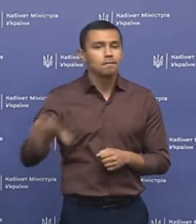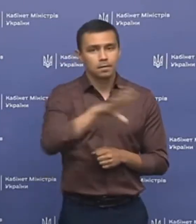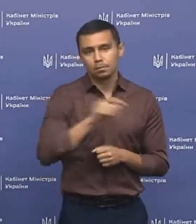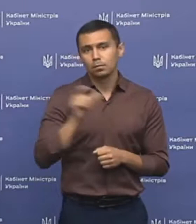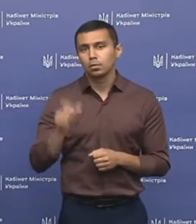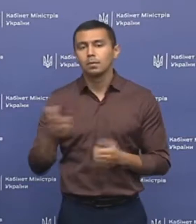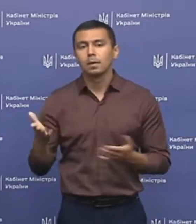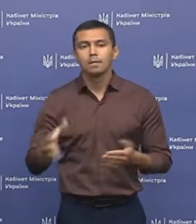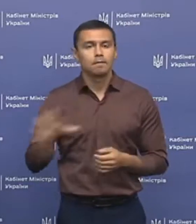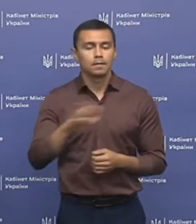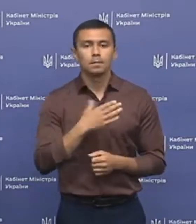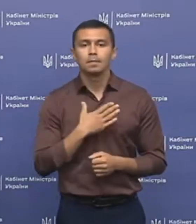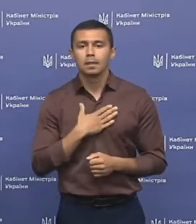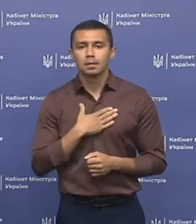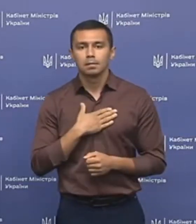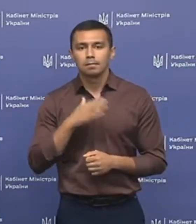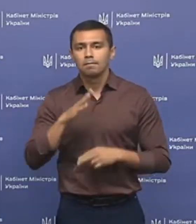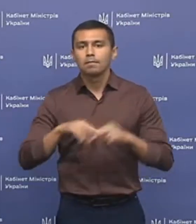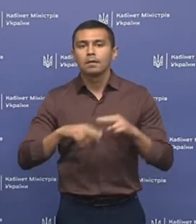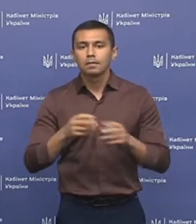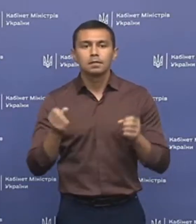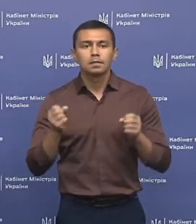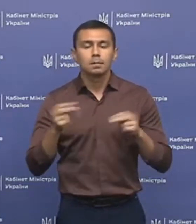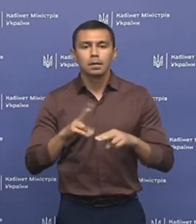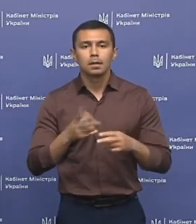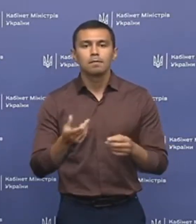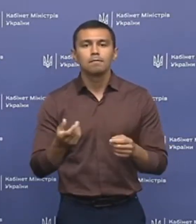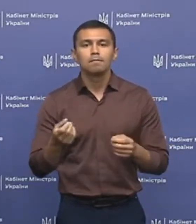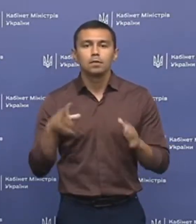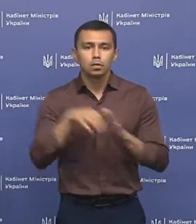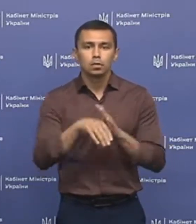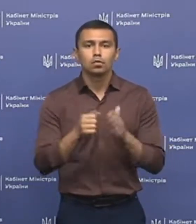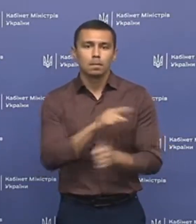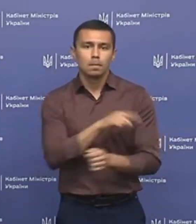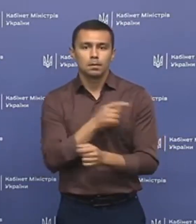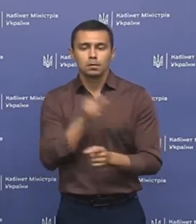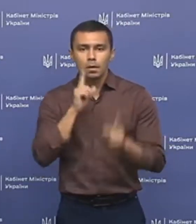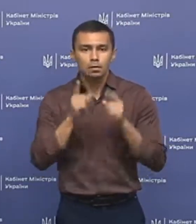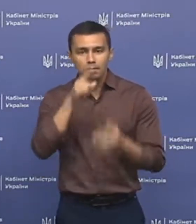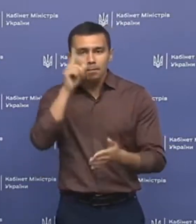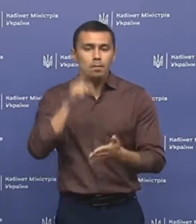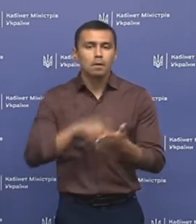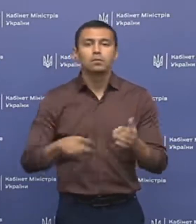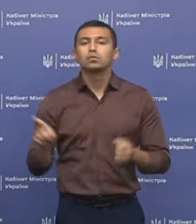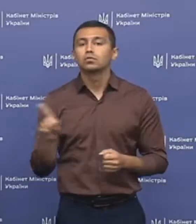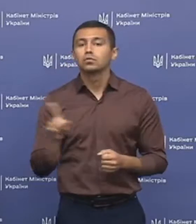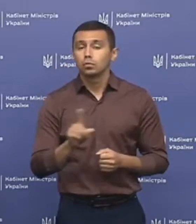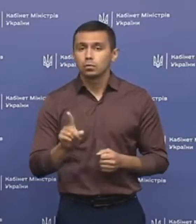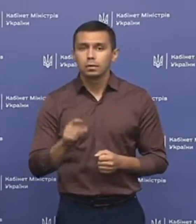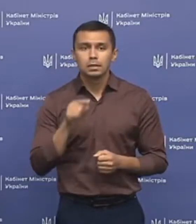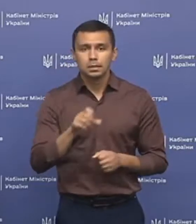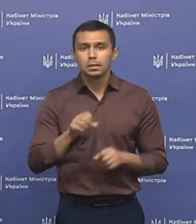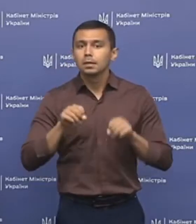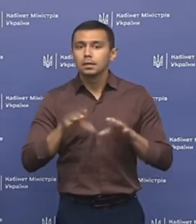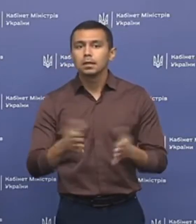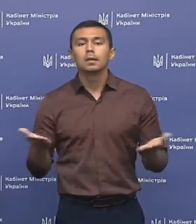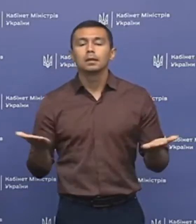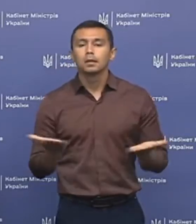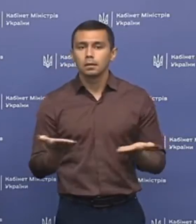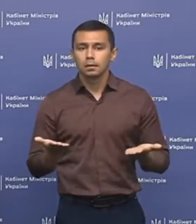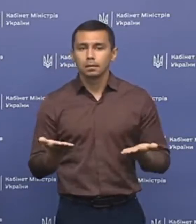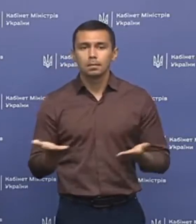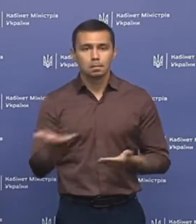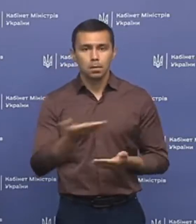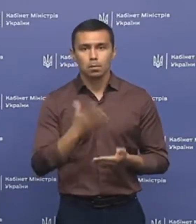людям, всім нашим фахівцям, які війшли до Медичної Ради. Я впевнений, що ті рішення, які